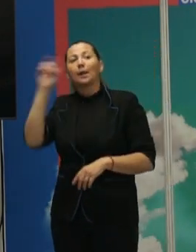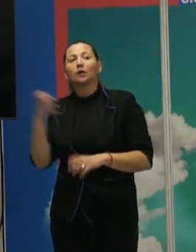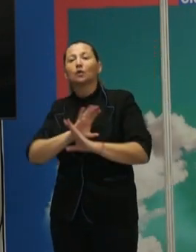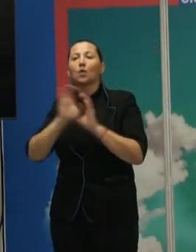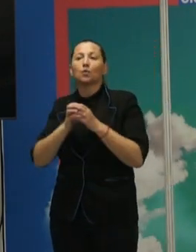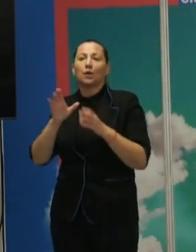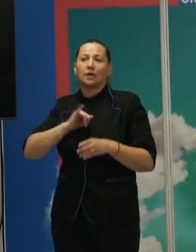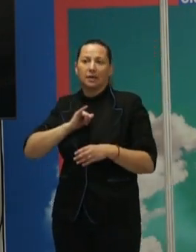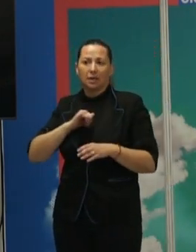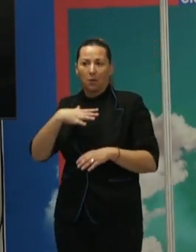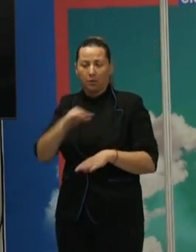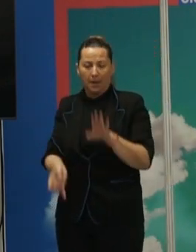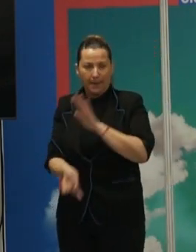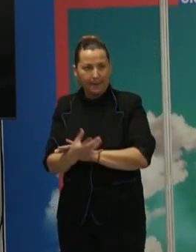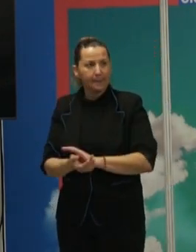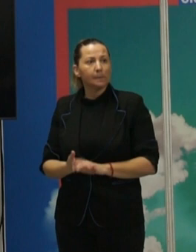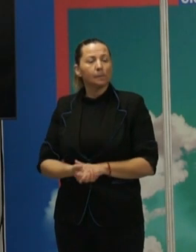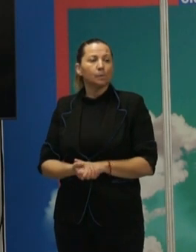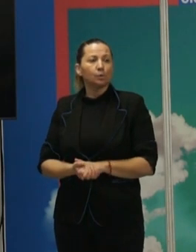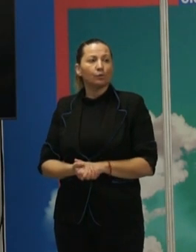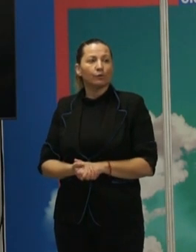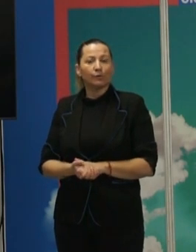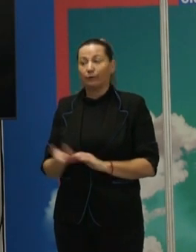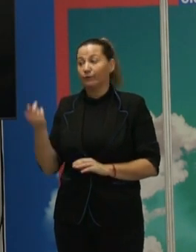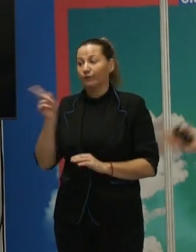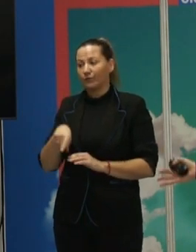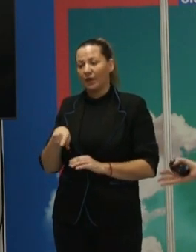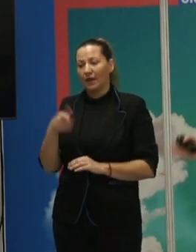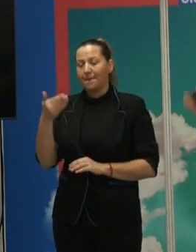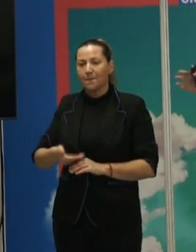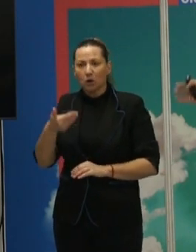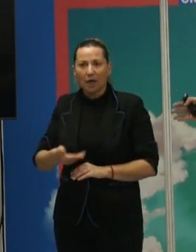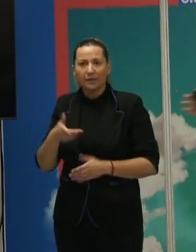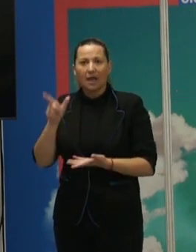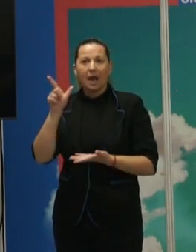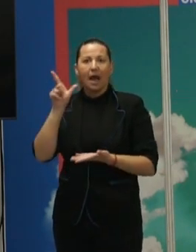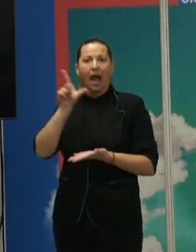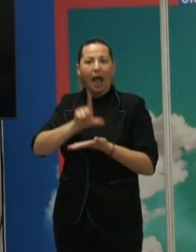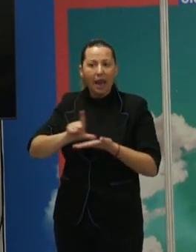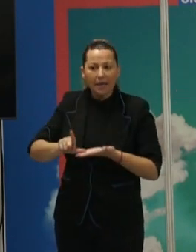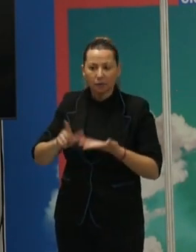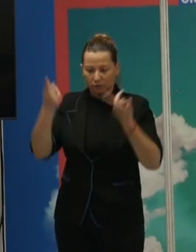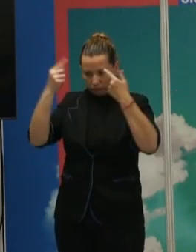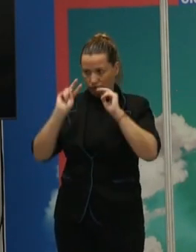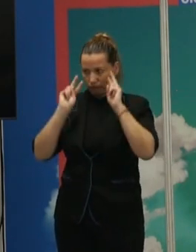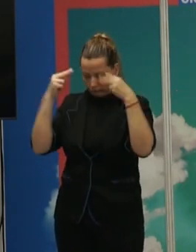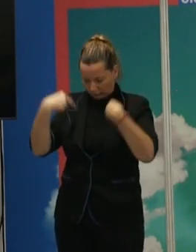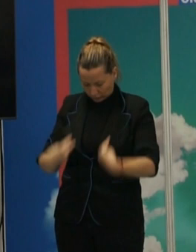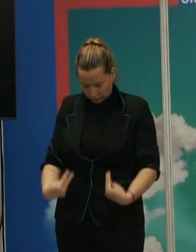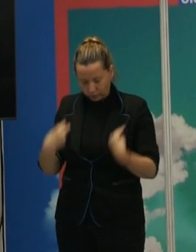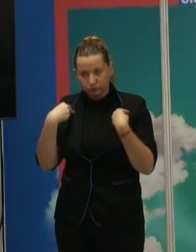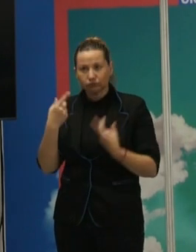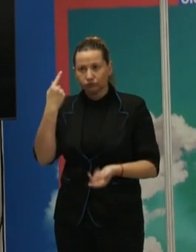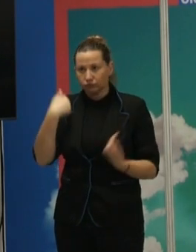de identidad, en los que también se le da una importancia a la lengua, al aspecto físico, lo de la rafa.